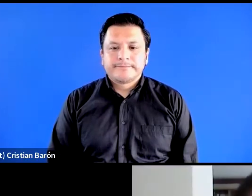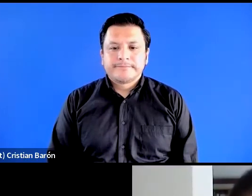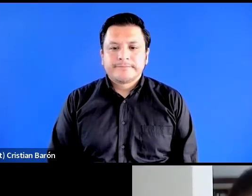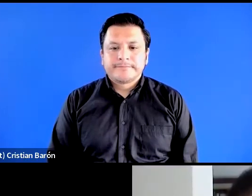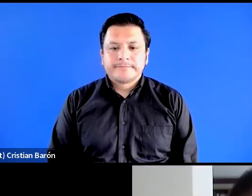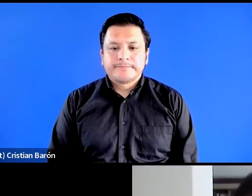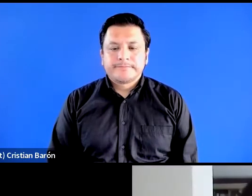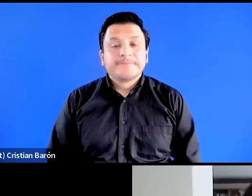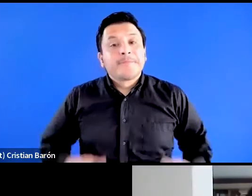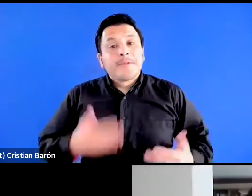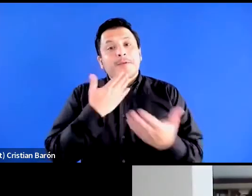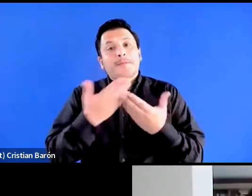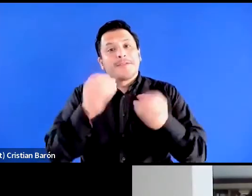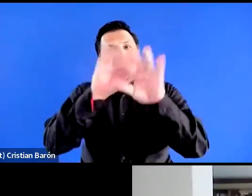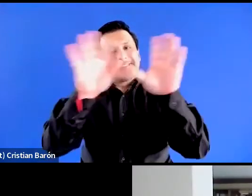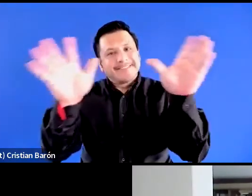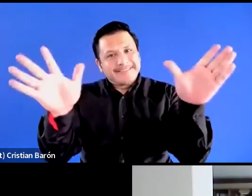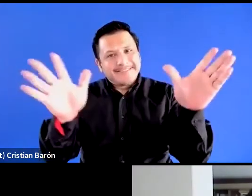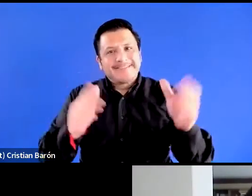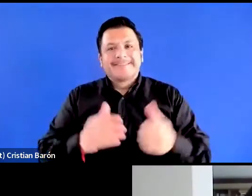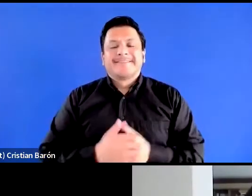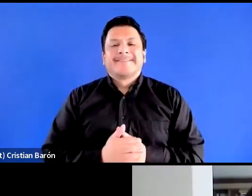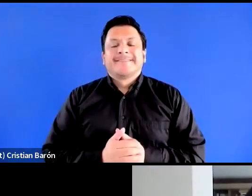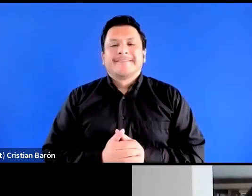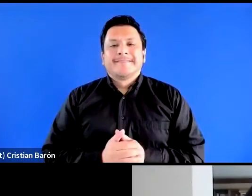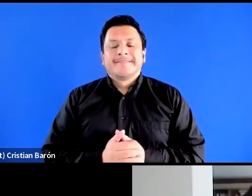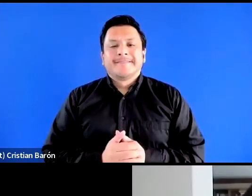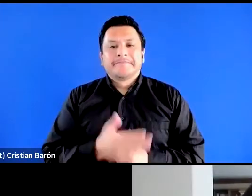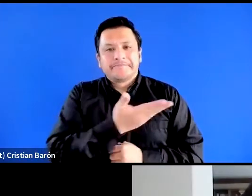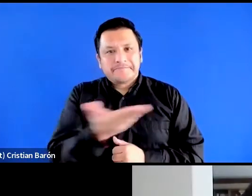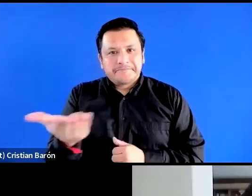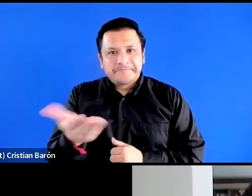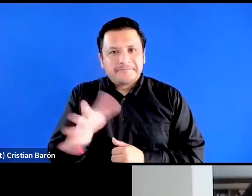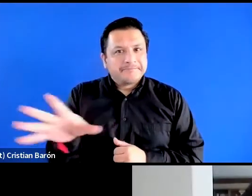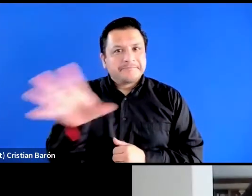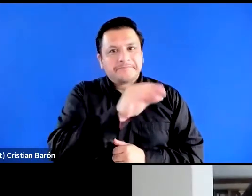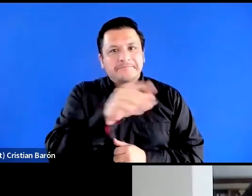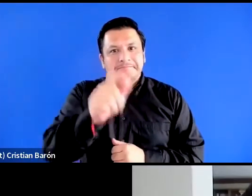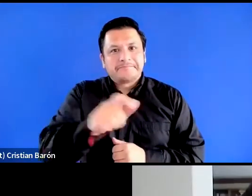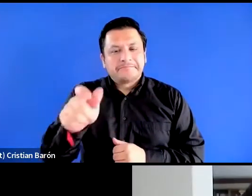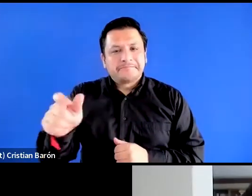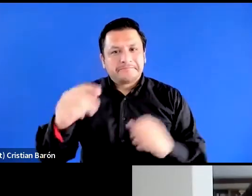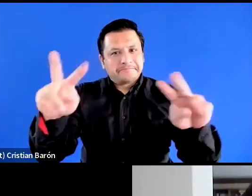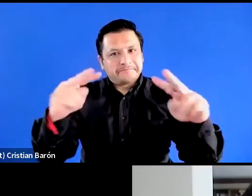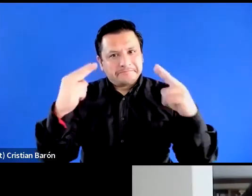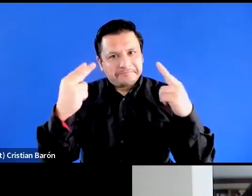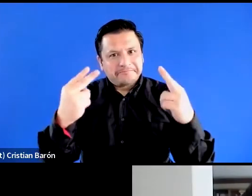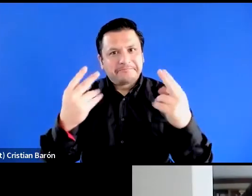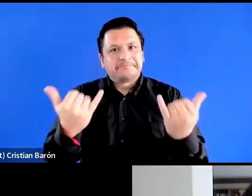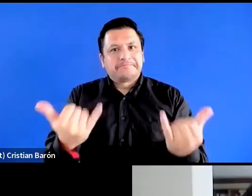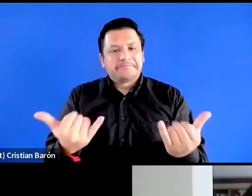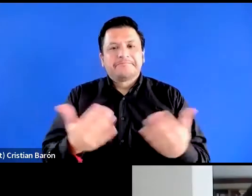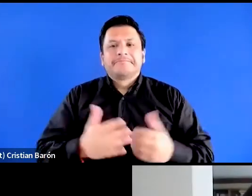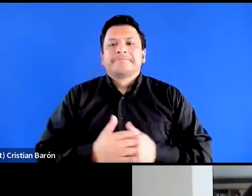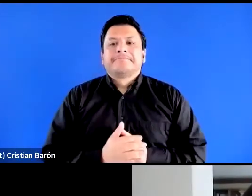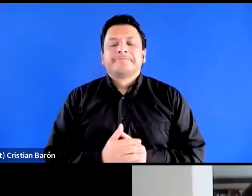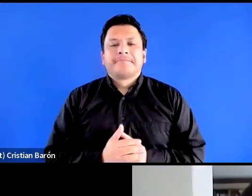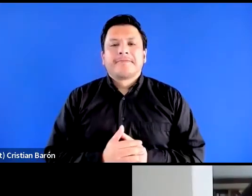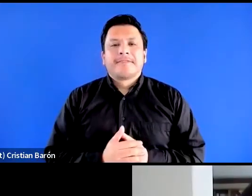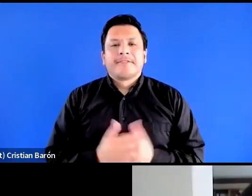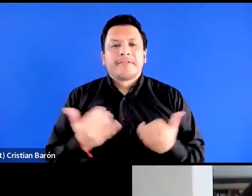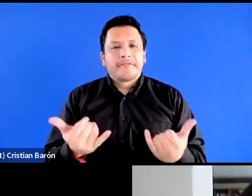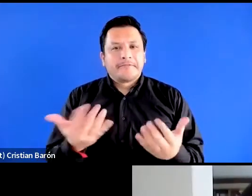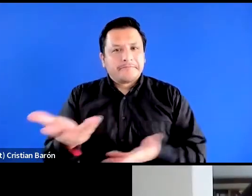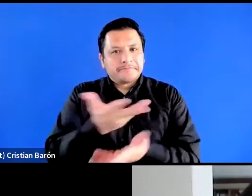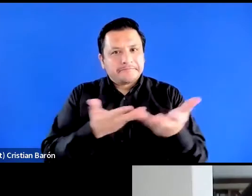Bueno, buenos días para todas las personas que nos acompañan hoy en este evento